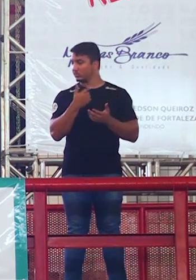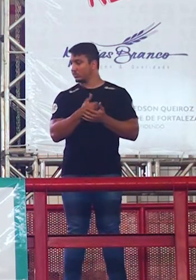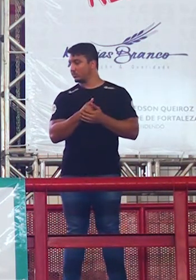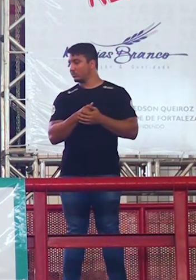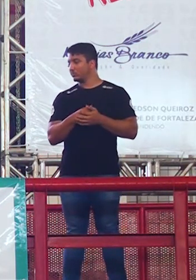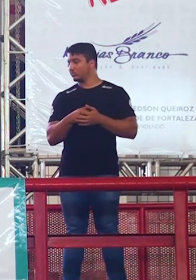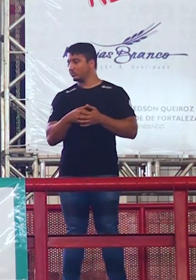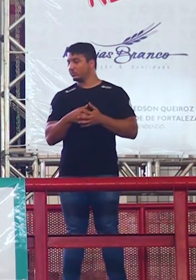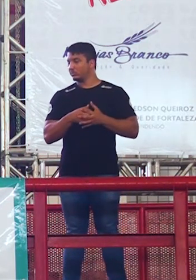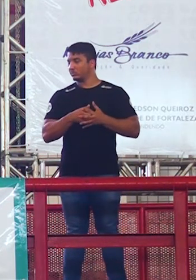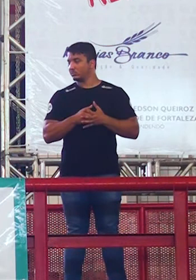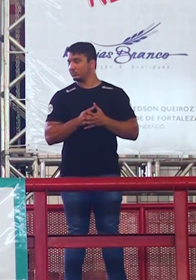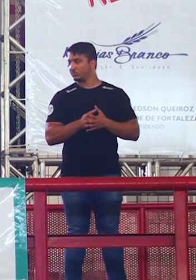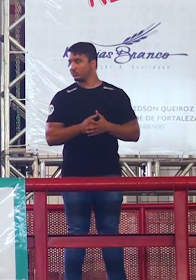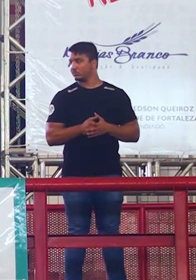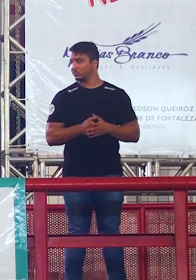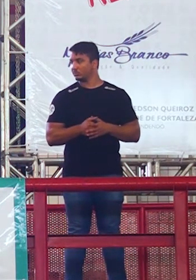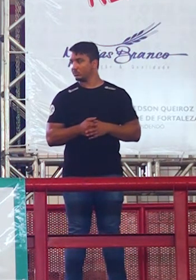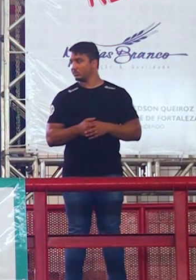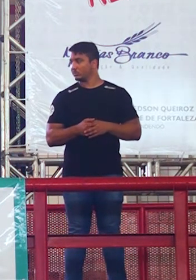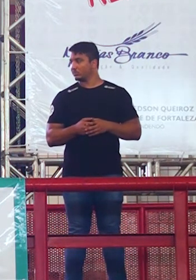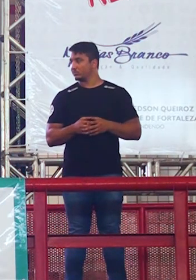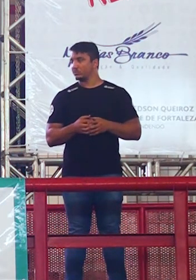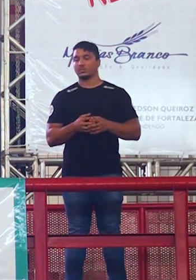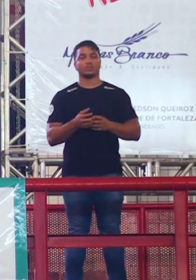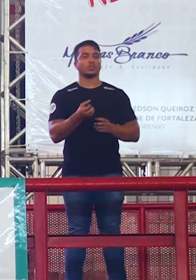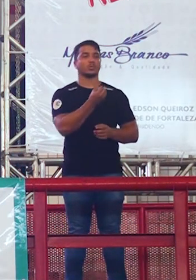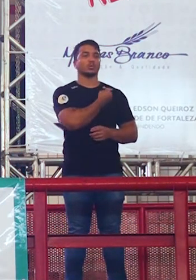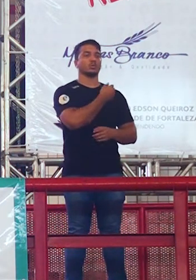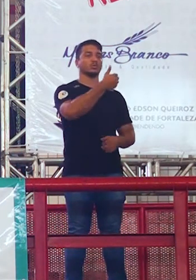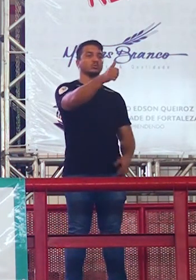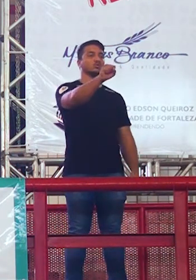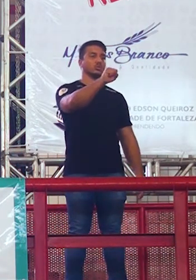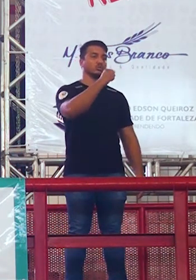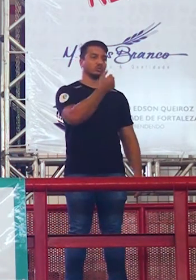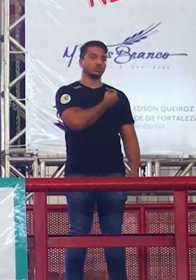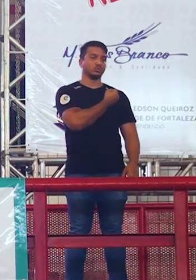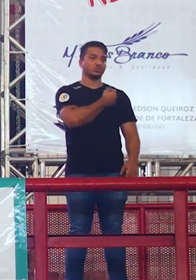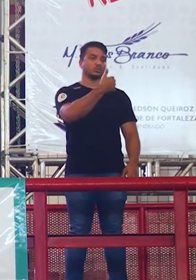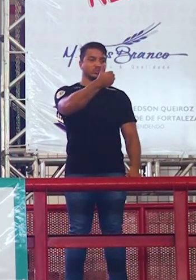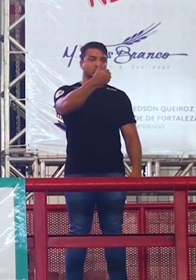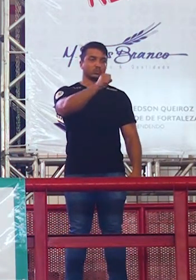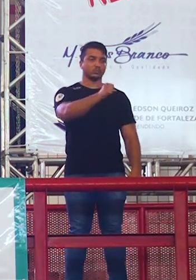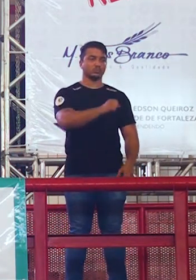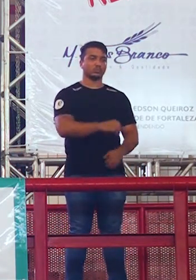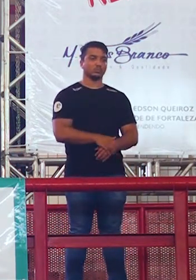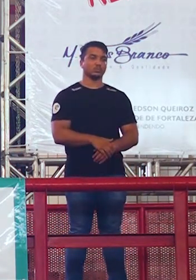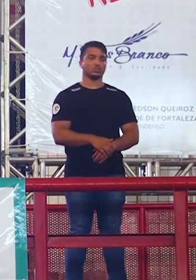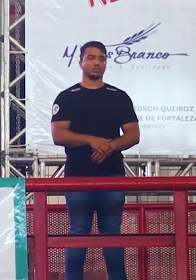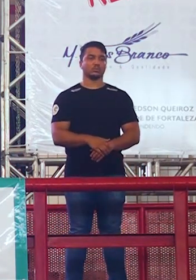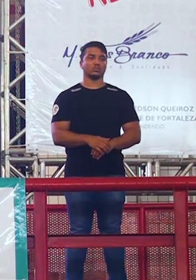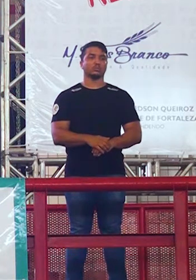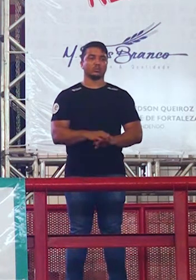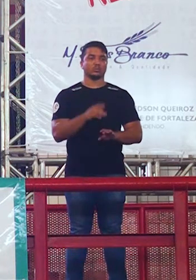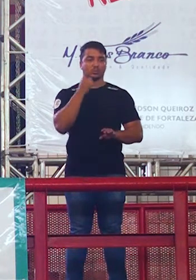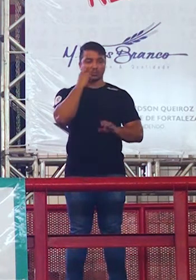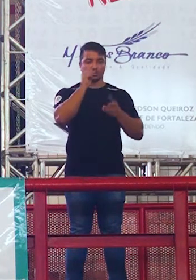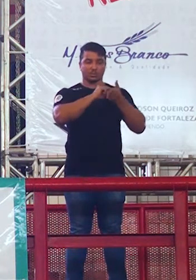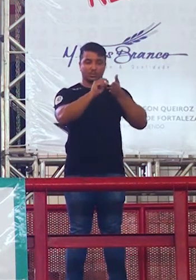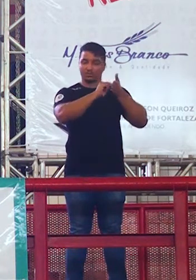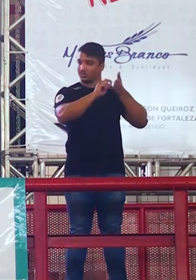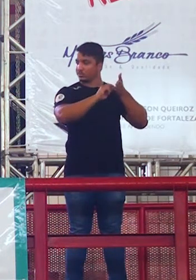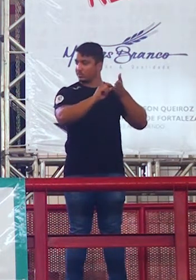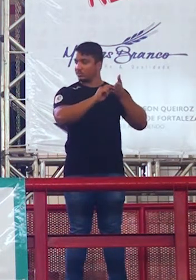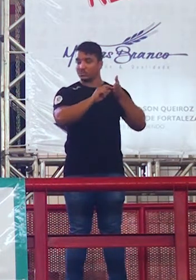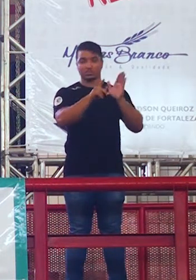ó na página 18 onde você vê esses tracinhos na página